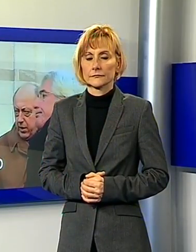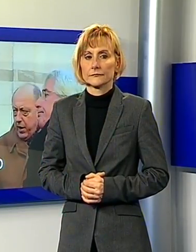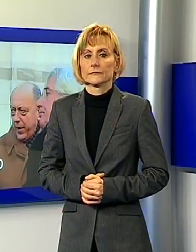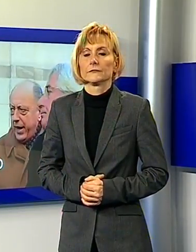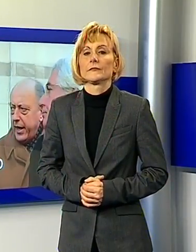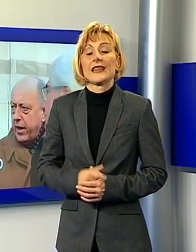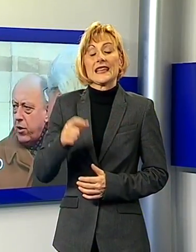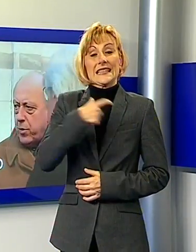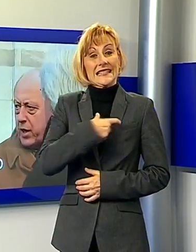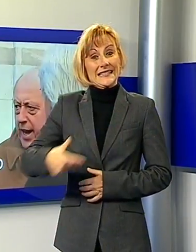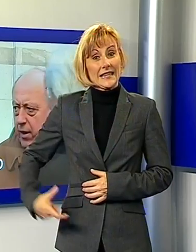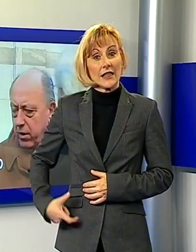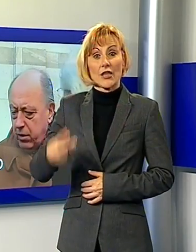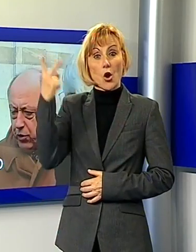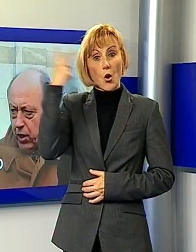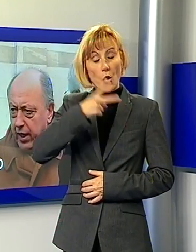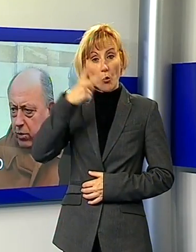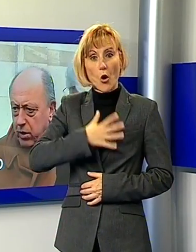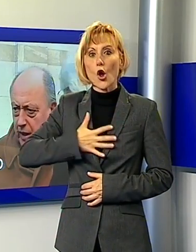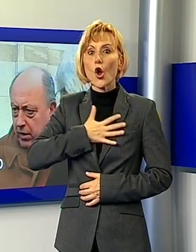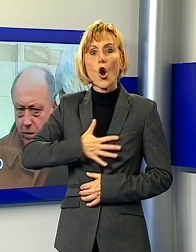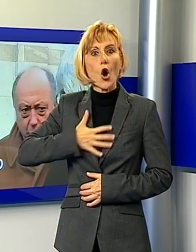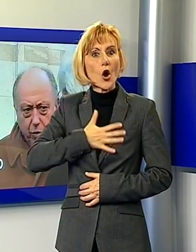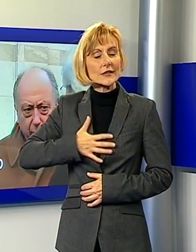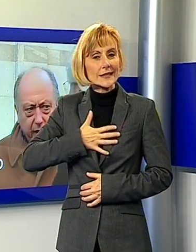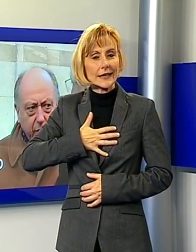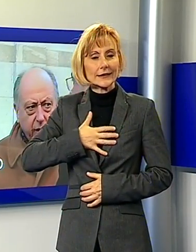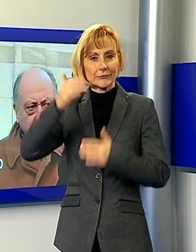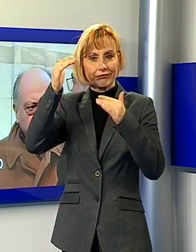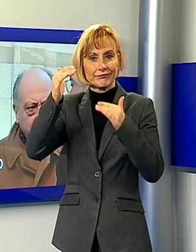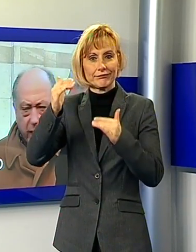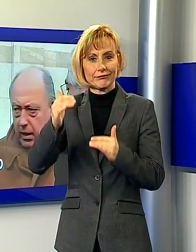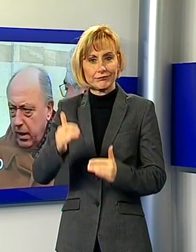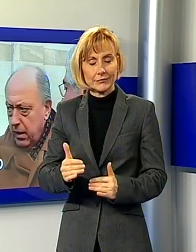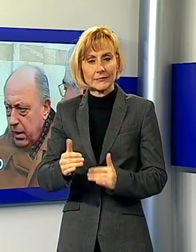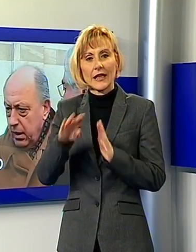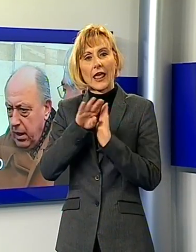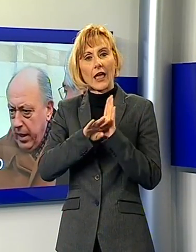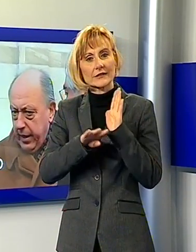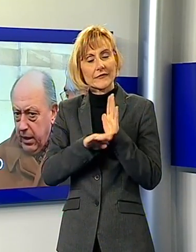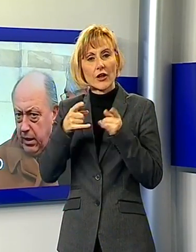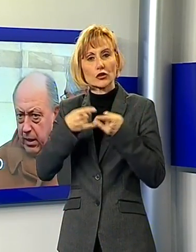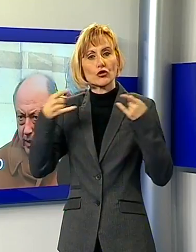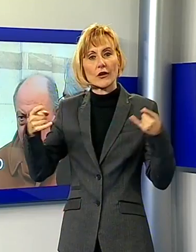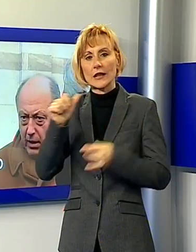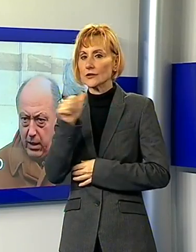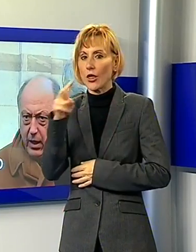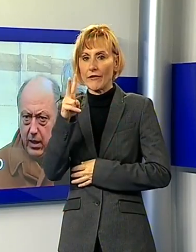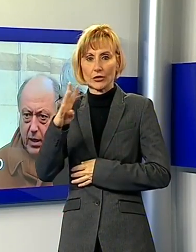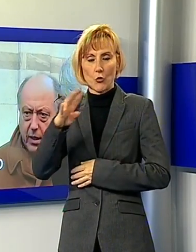Consensi in calo per Tambellini, a dirlo la classifica del sole 24 ore, il sindaco di Lucca scende in un anno dal sesto